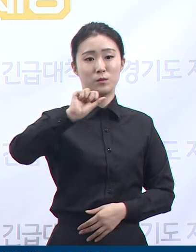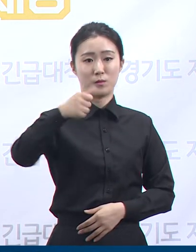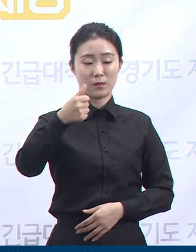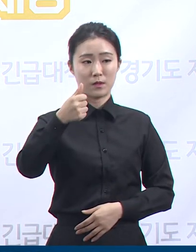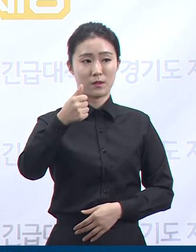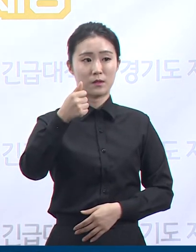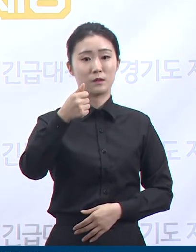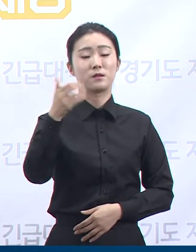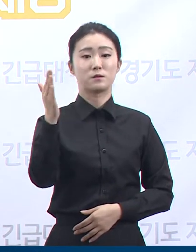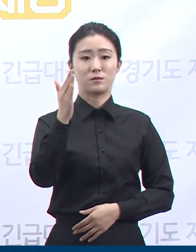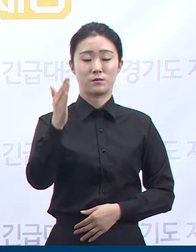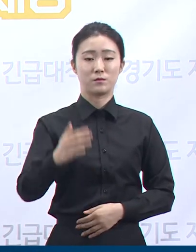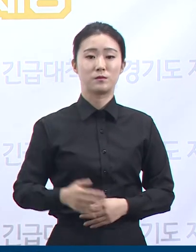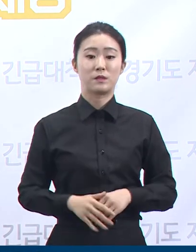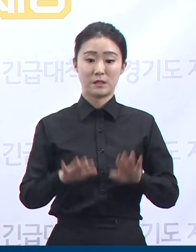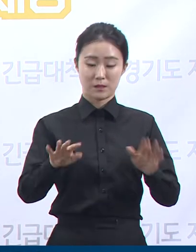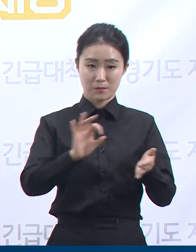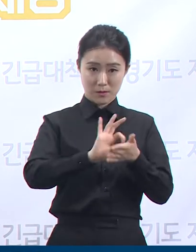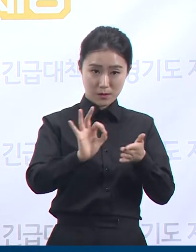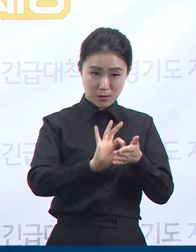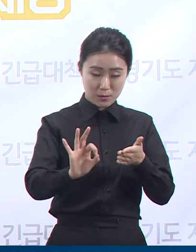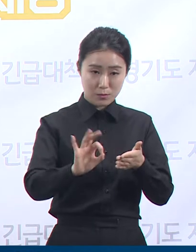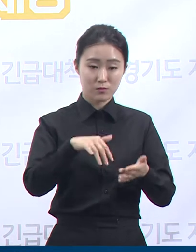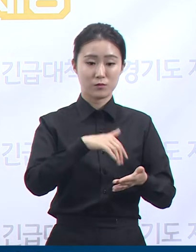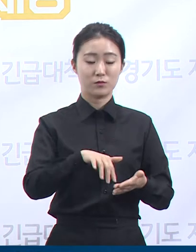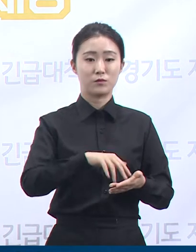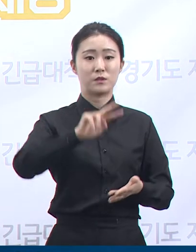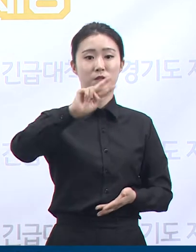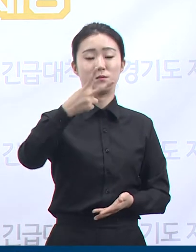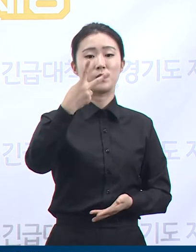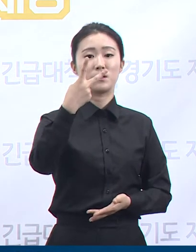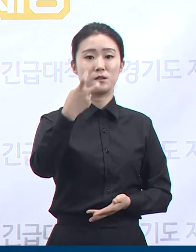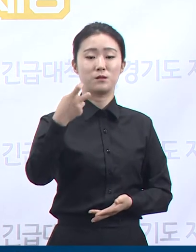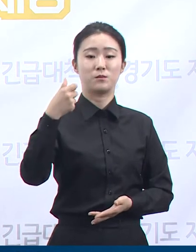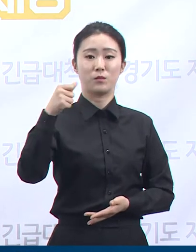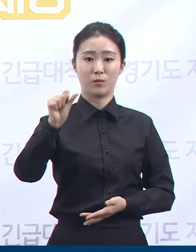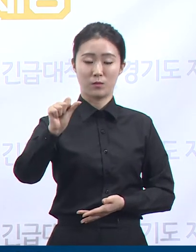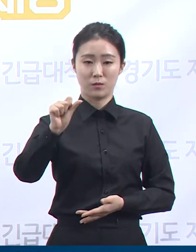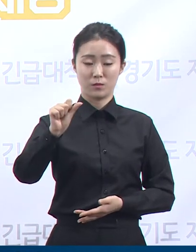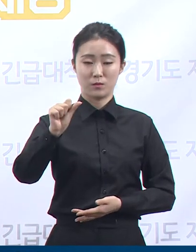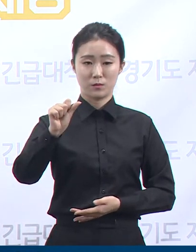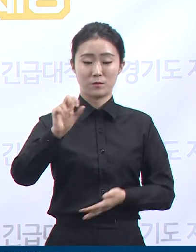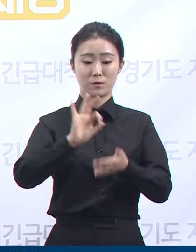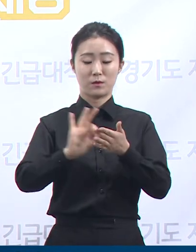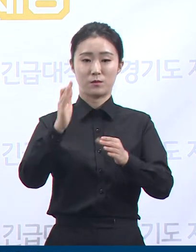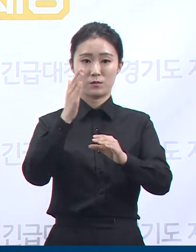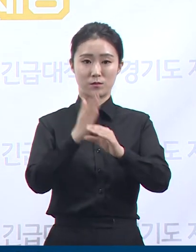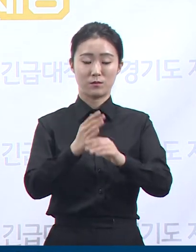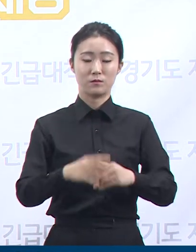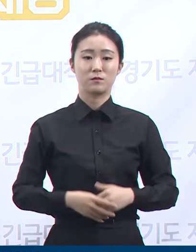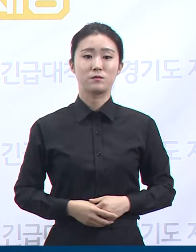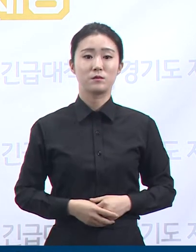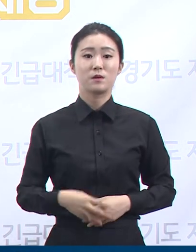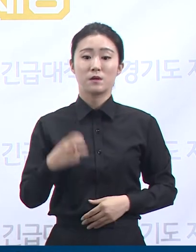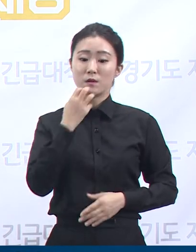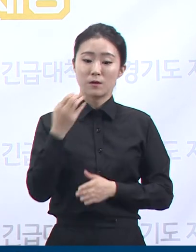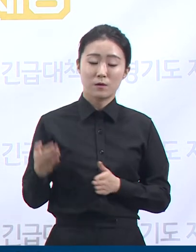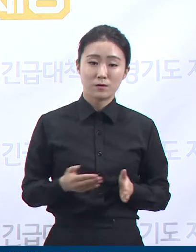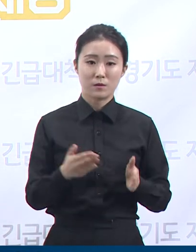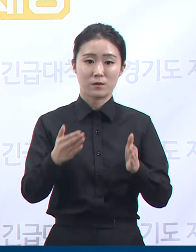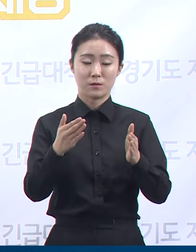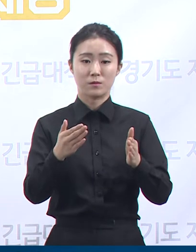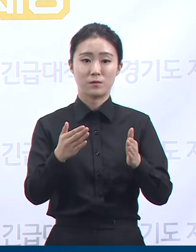44.3%인 255병상입니다. 경기 수도권 제2생활치료센터에는